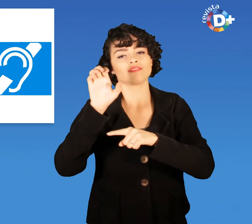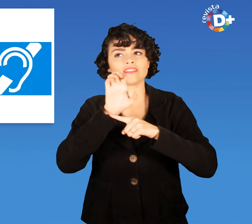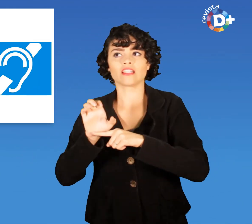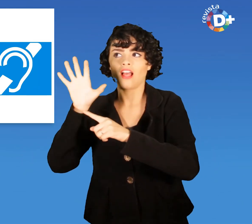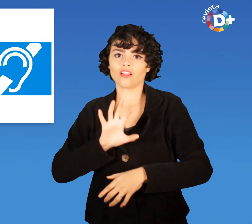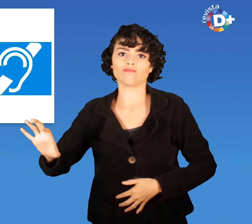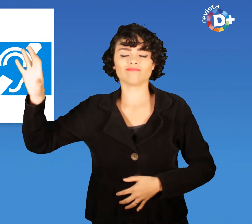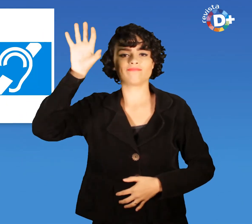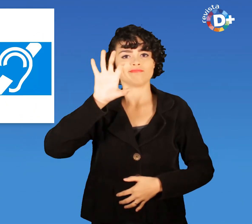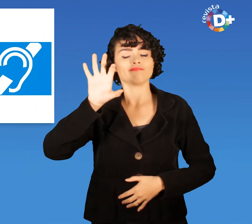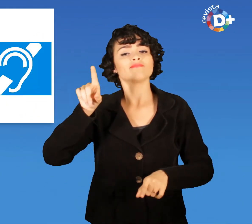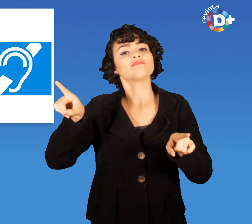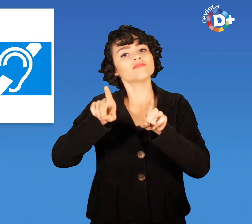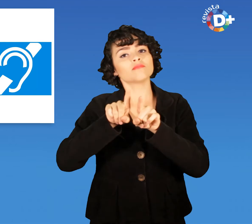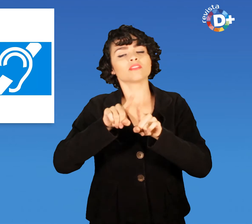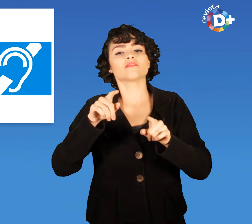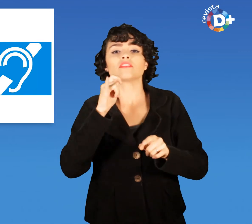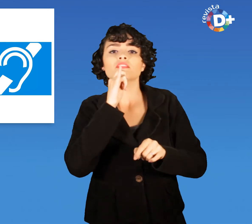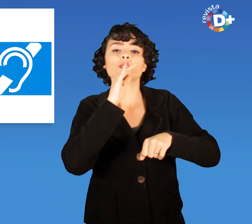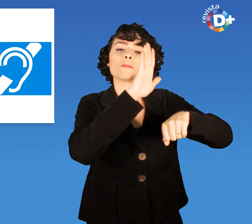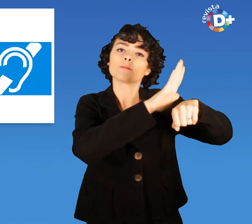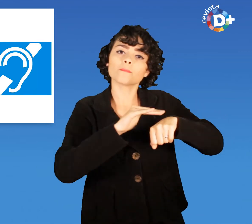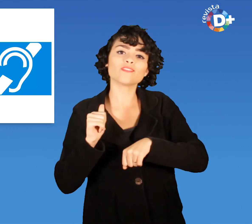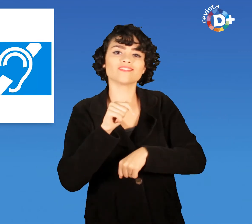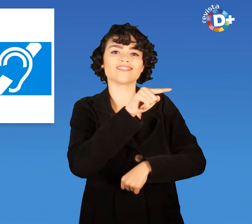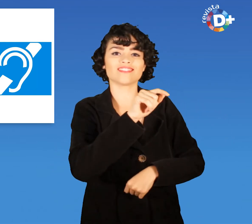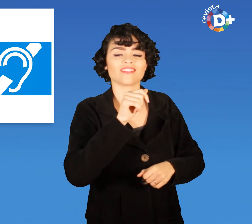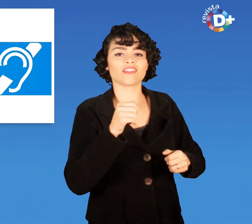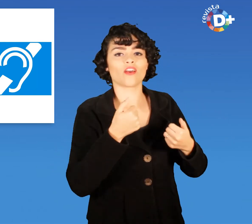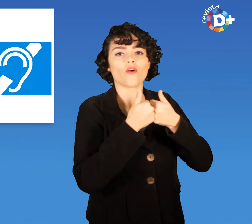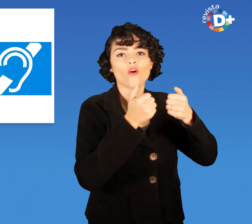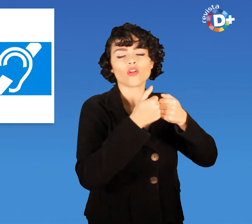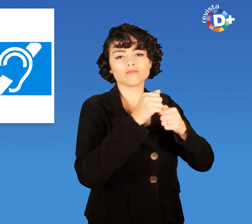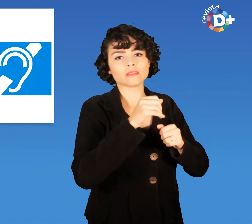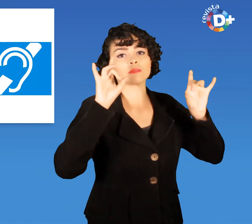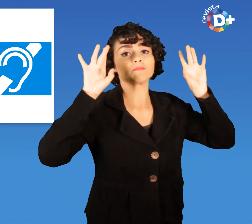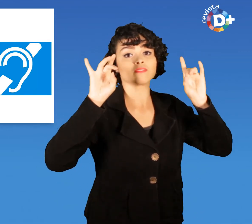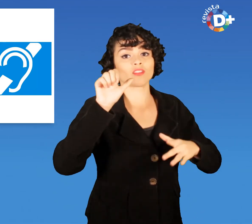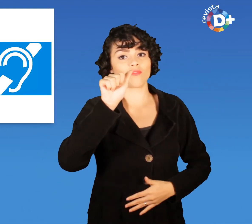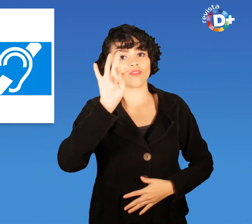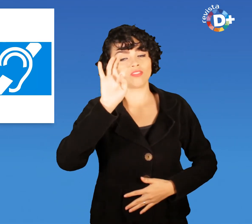questão da especialidade, como o atende Afirma Renata Tibiriça,